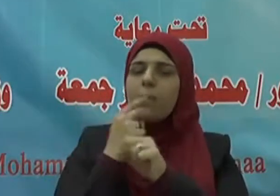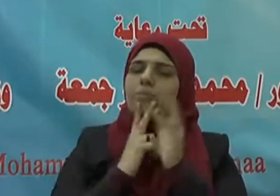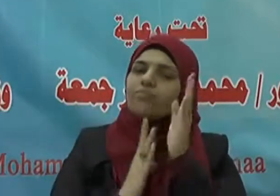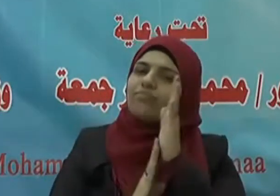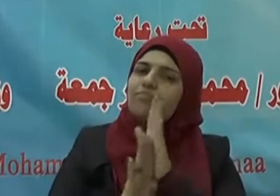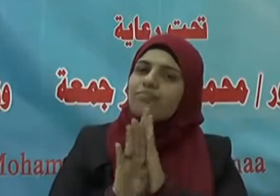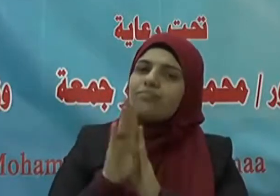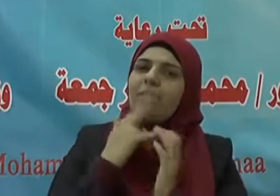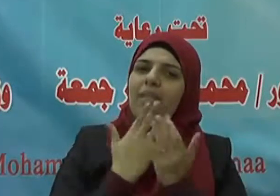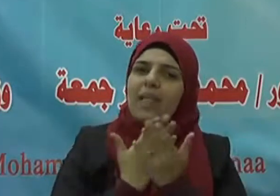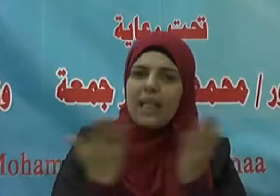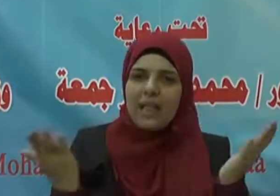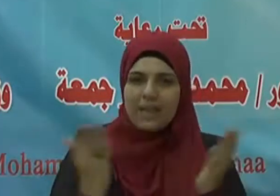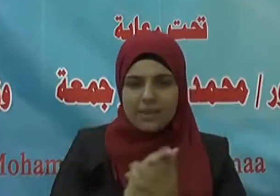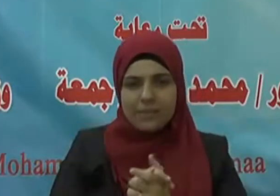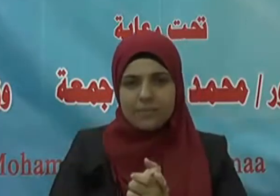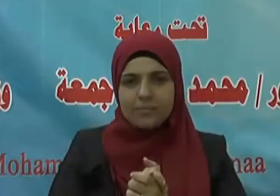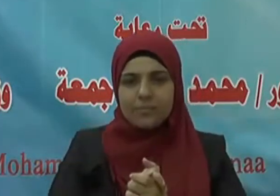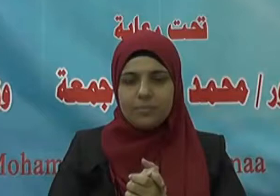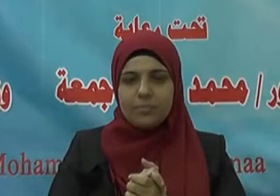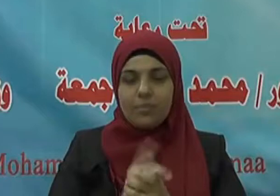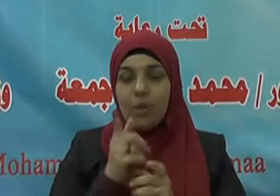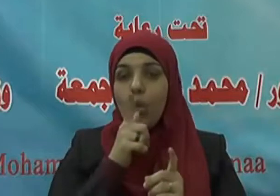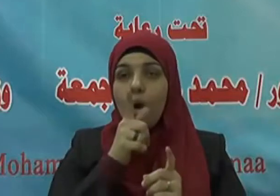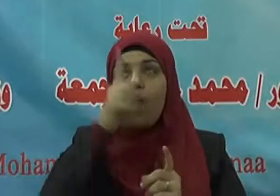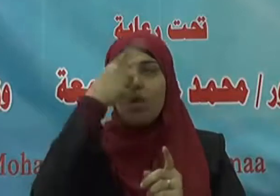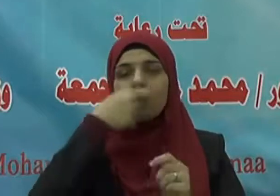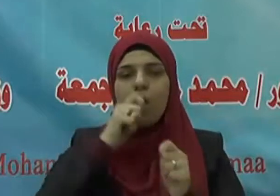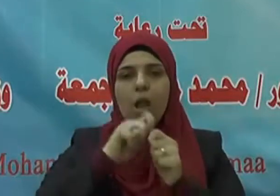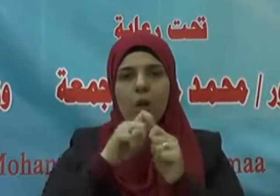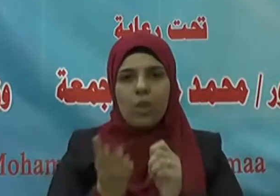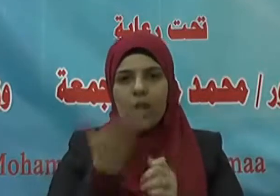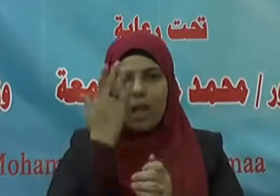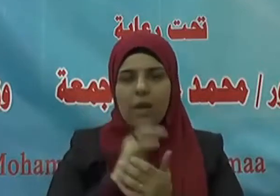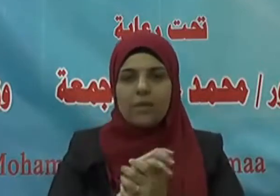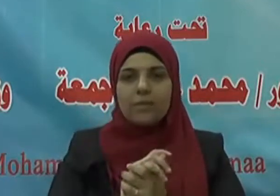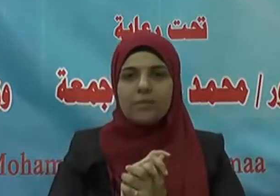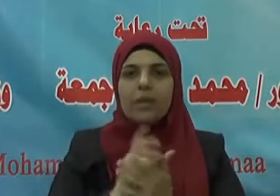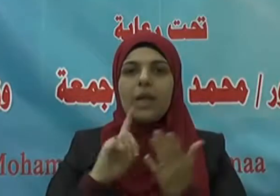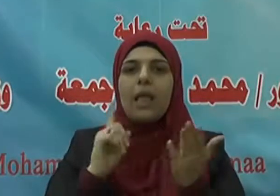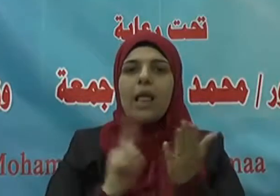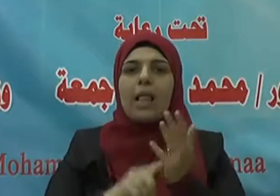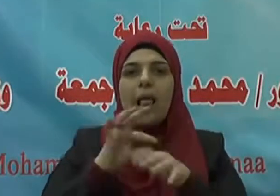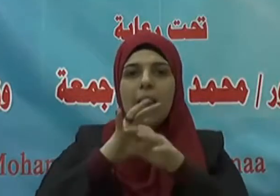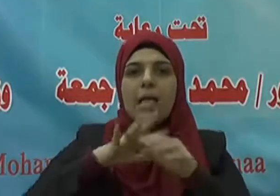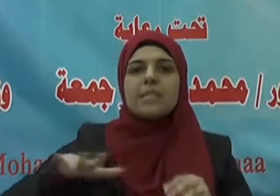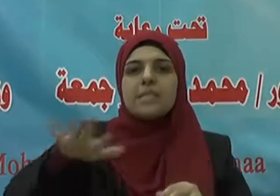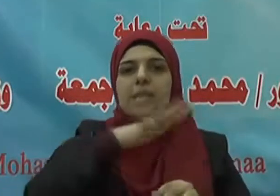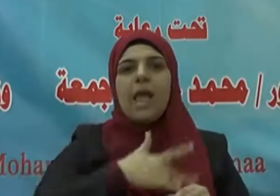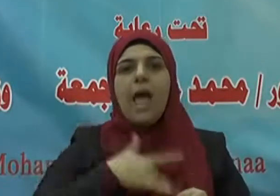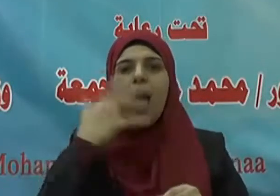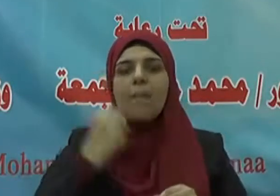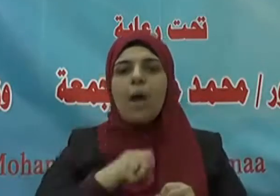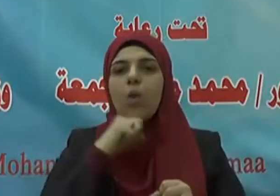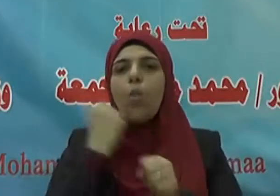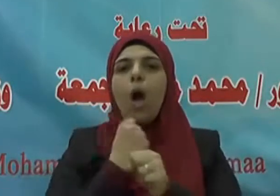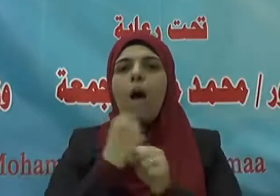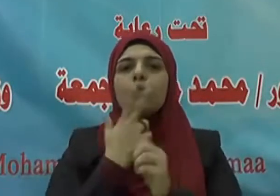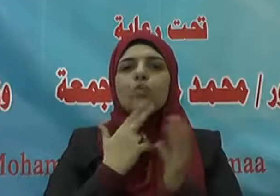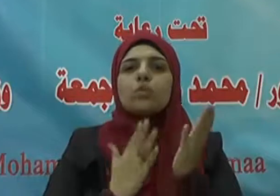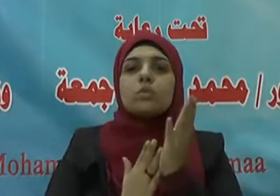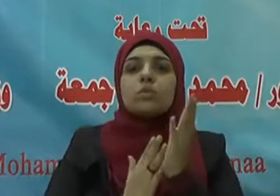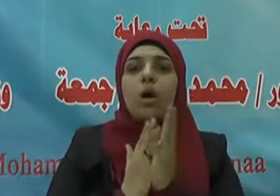بأحسن ما كانوا يعملون وقال تعالى إن الذين آمنوا